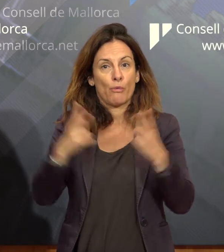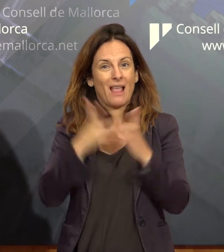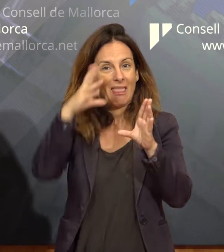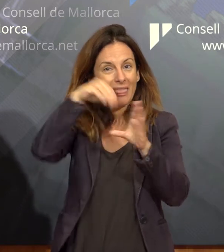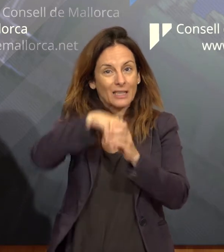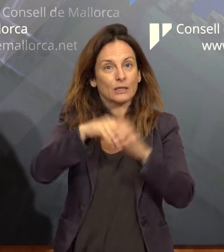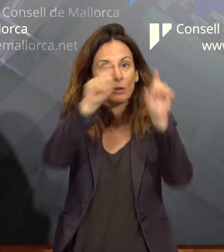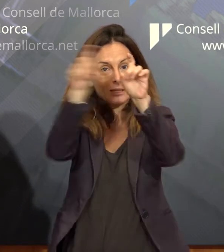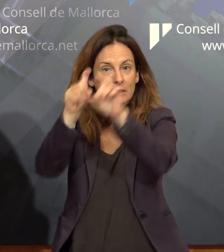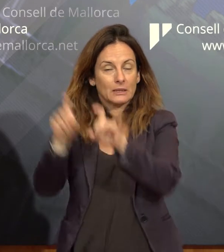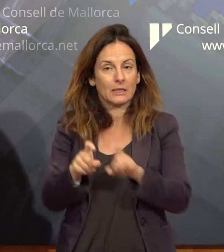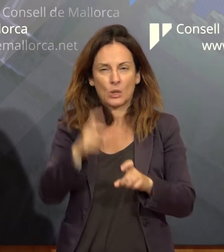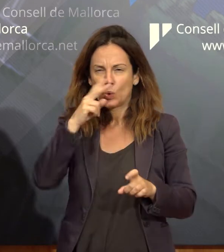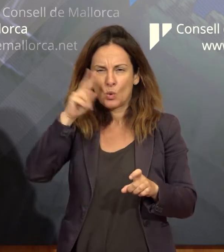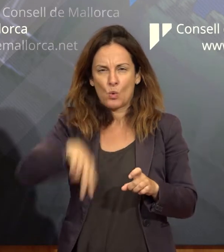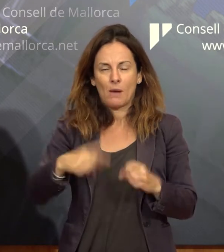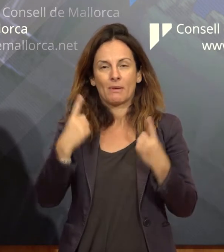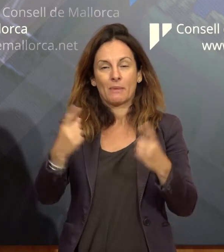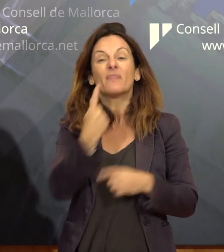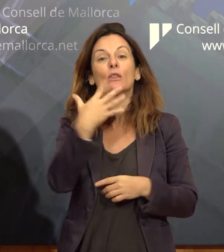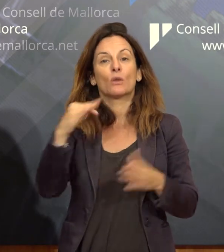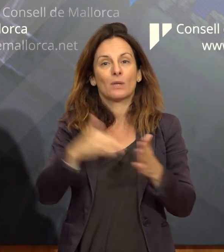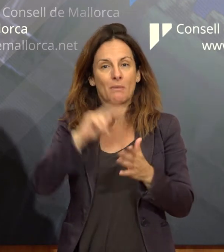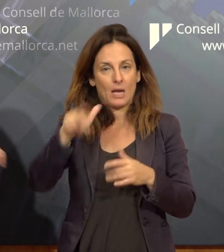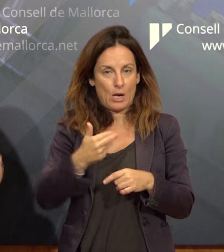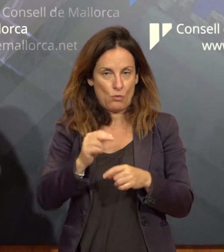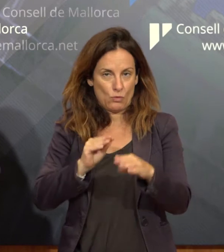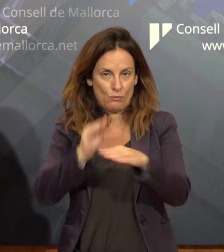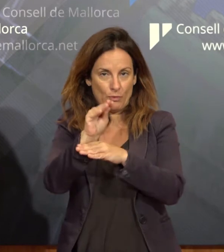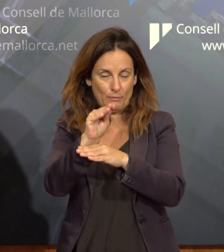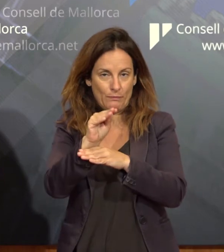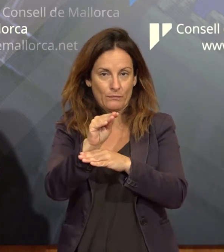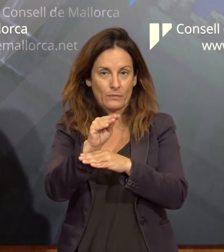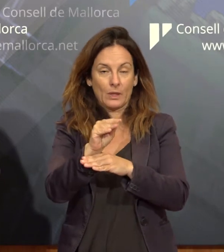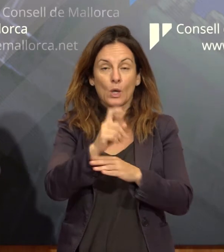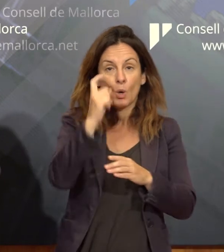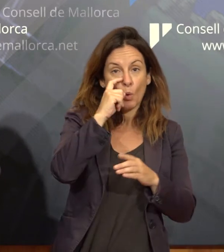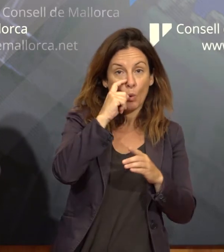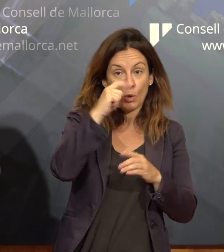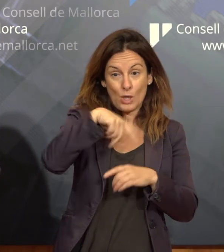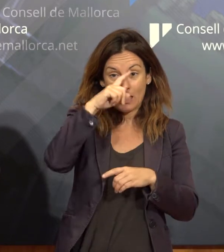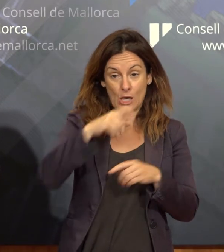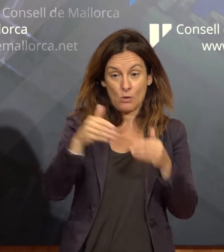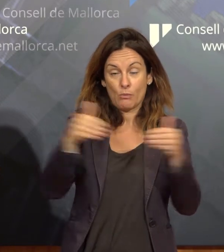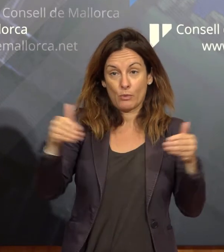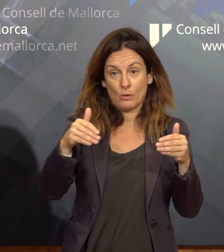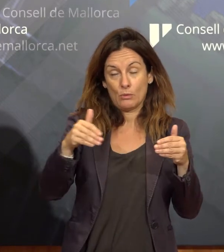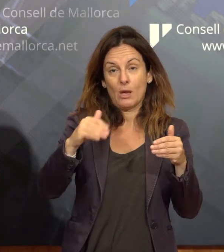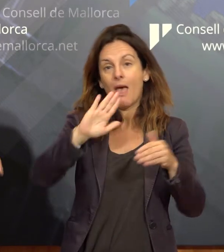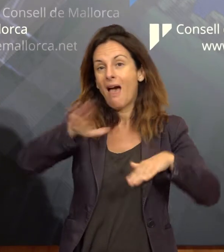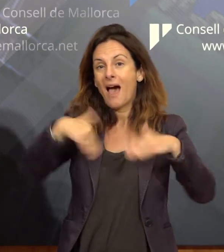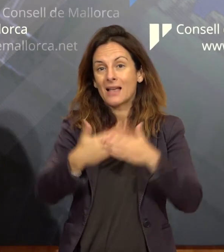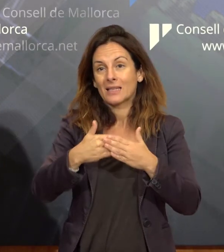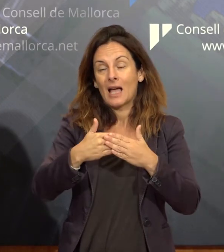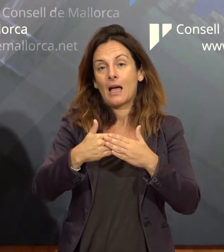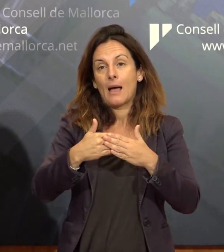Destinarem 156.000 euros en aquesta primera convocatòria que anirà des del mes de juny d'enguany del 2008 fins al maig